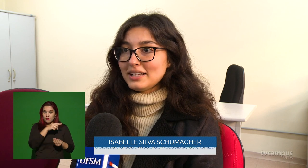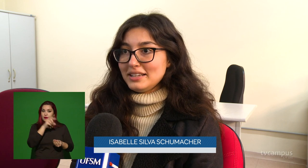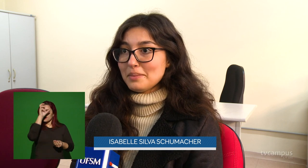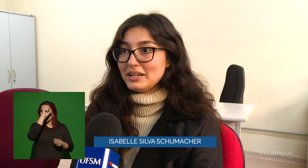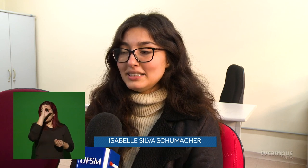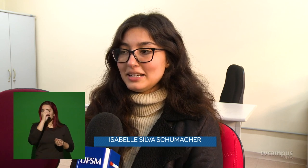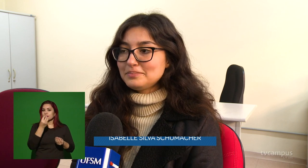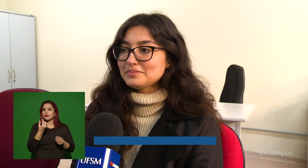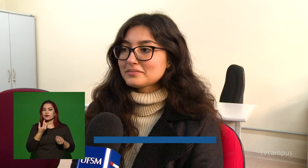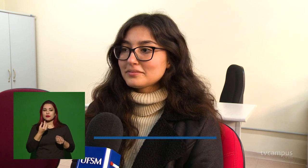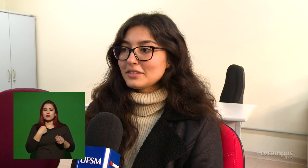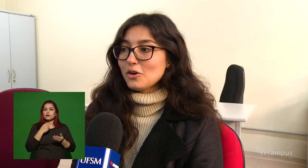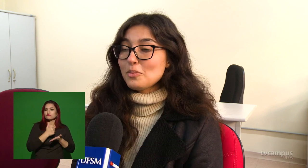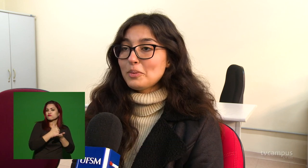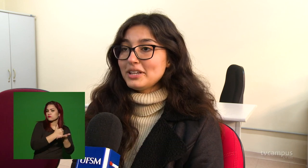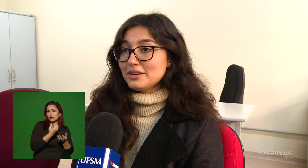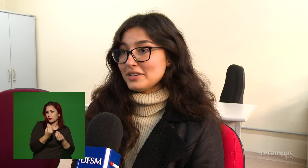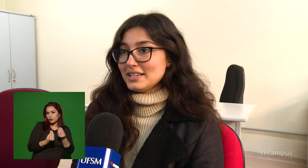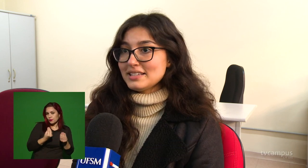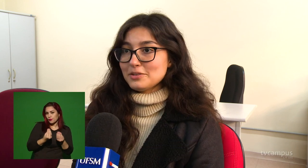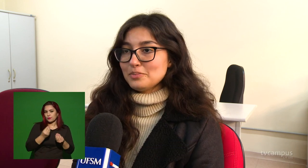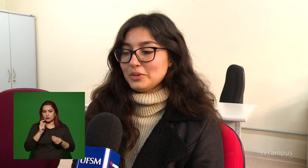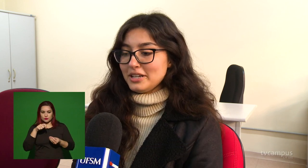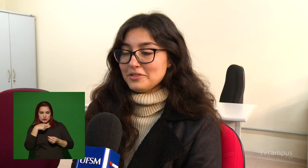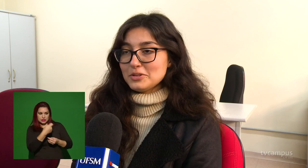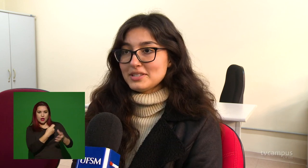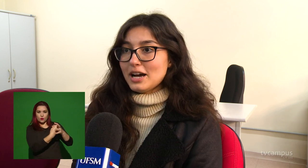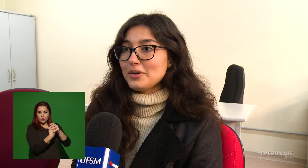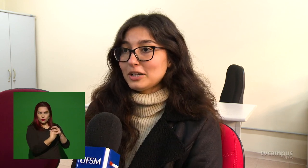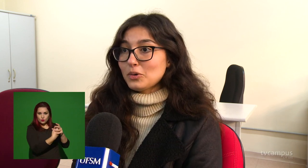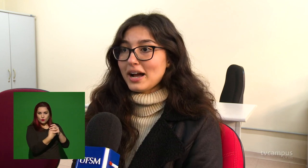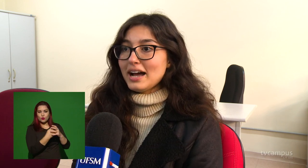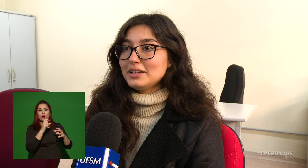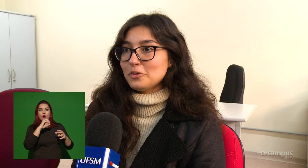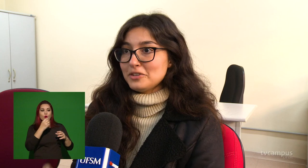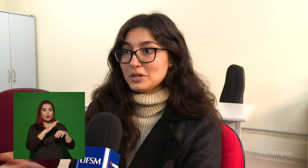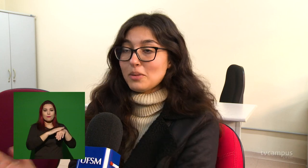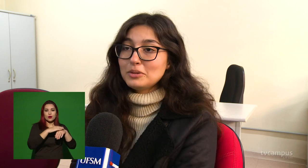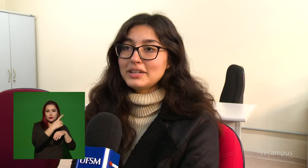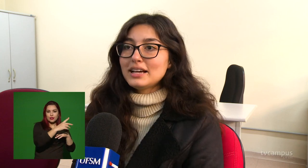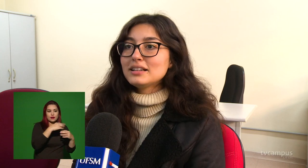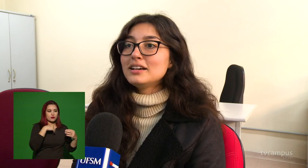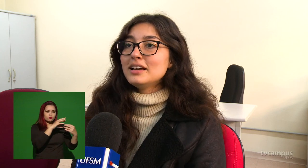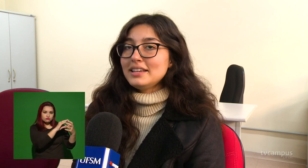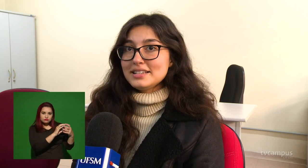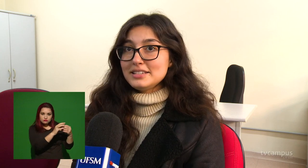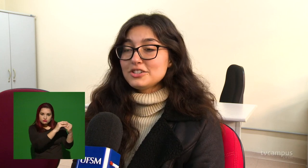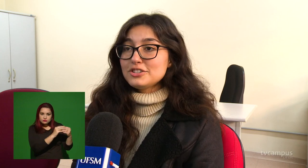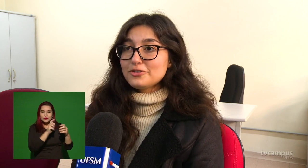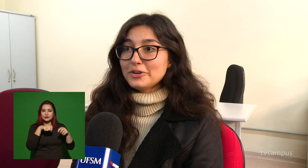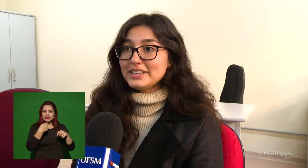queria aprender, como eu poderia fazer, se eu poderia fazer o sinal e ela tocar e fazer com a mão dela, e assim a gente foi.